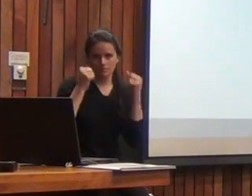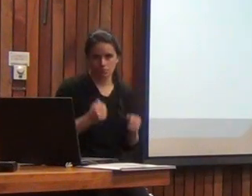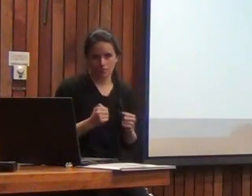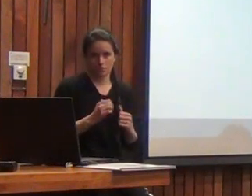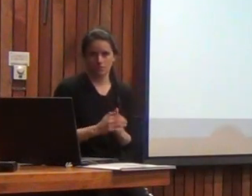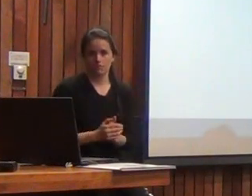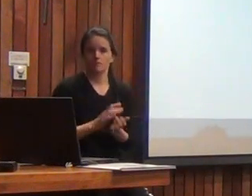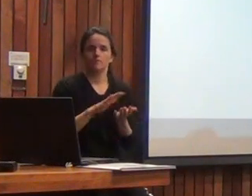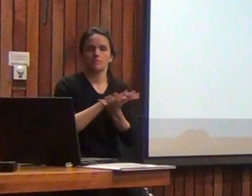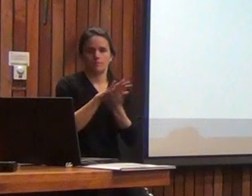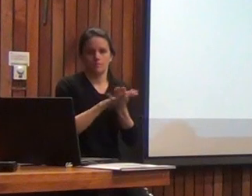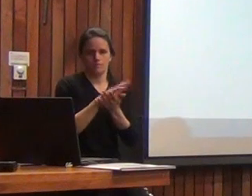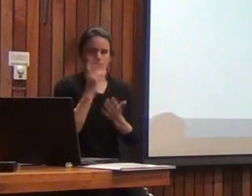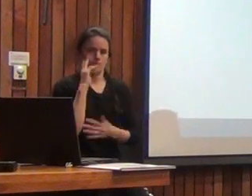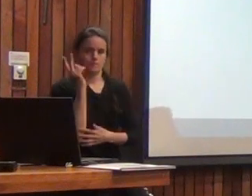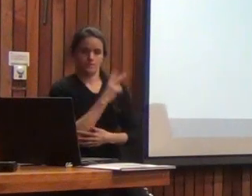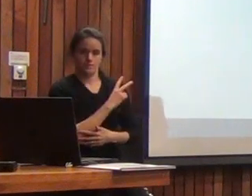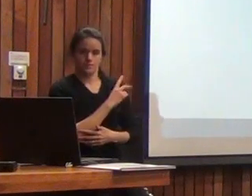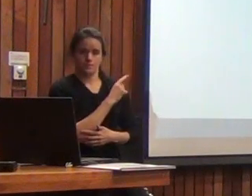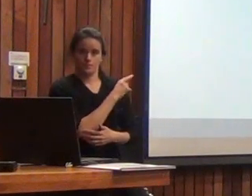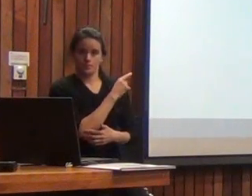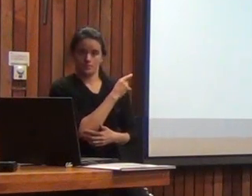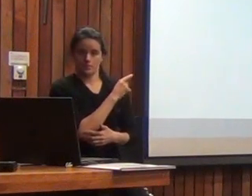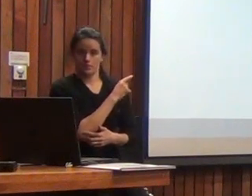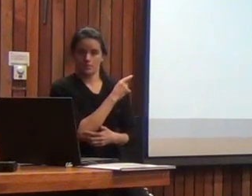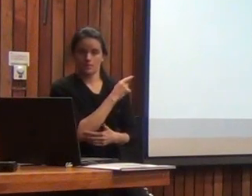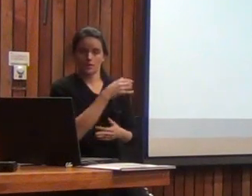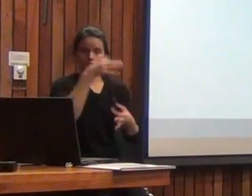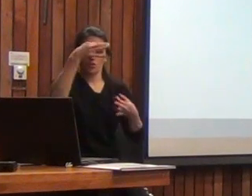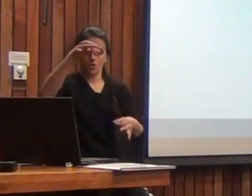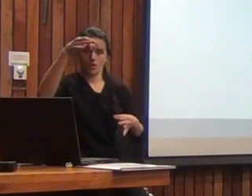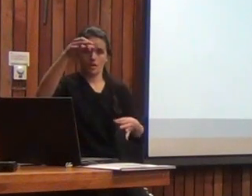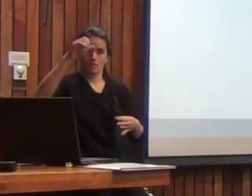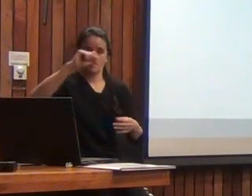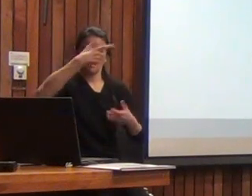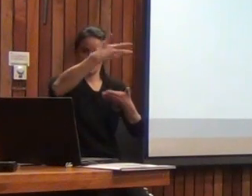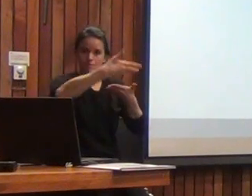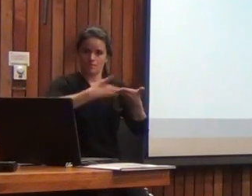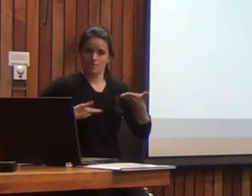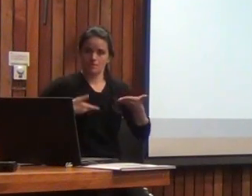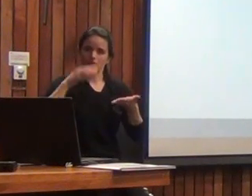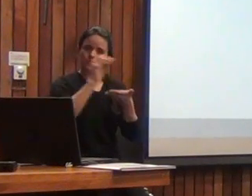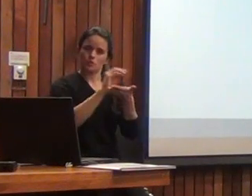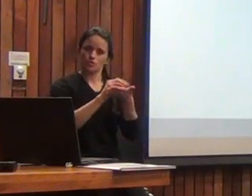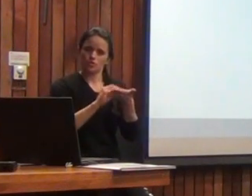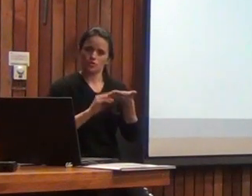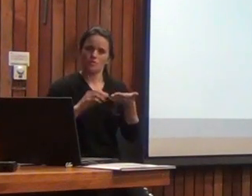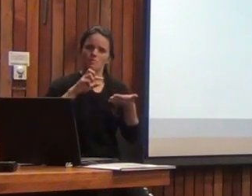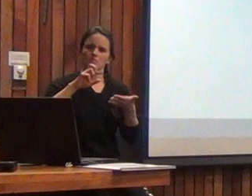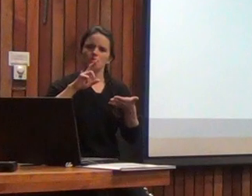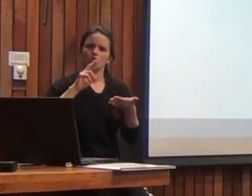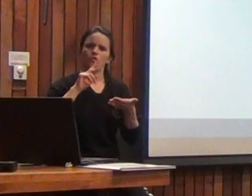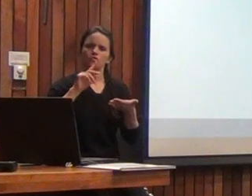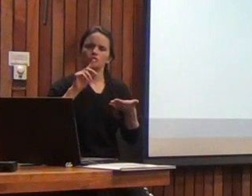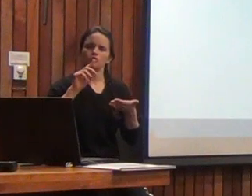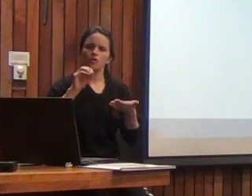miren este esta es la primera página del protocolo de resultados de BIS-5